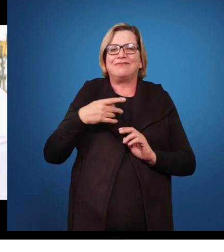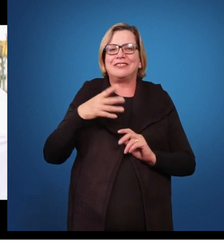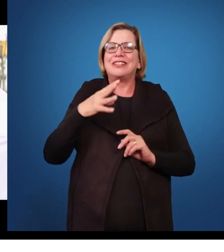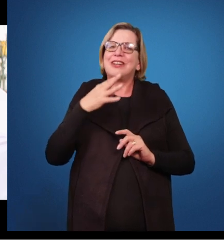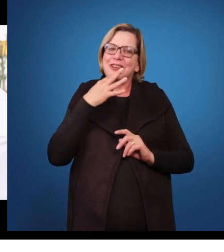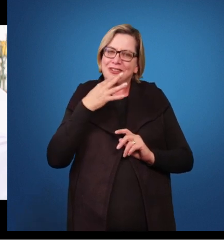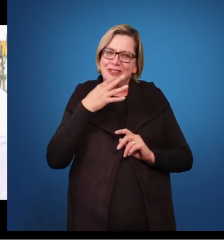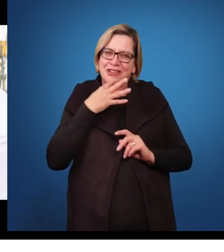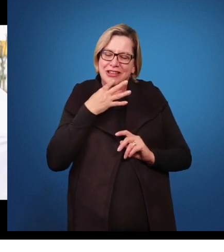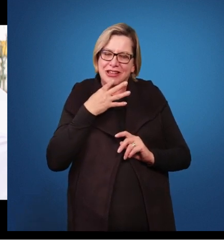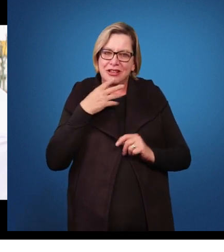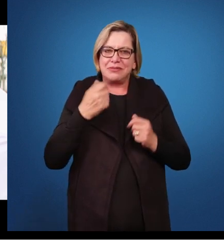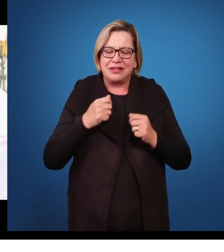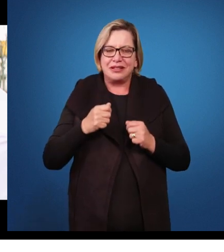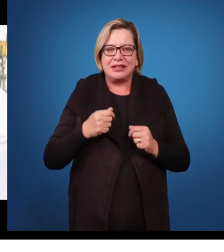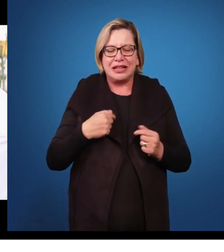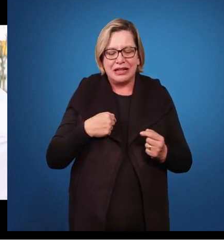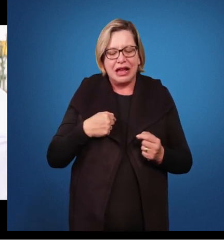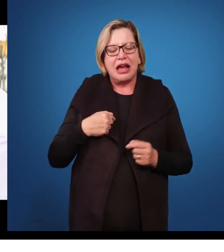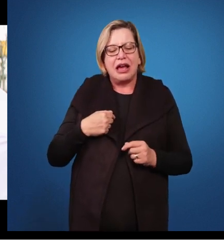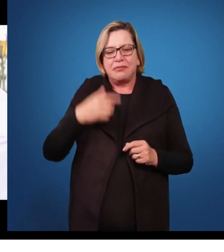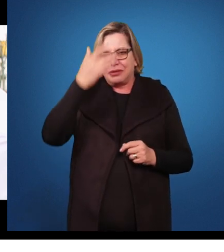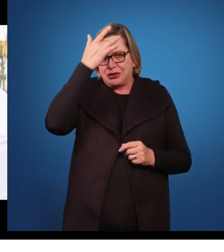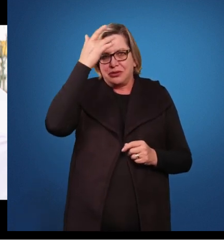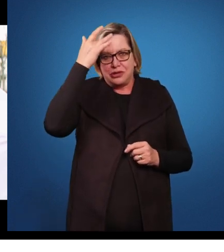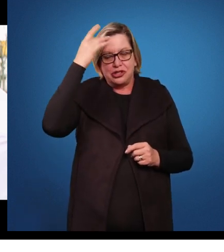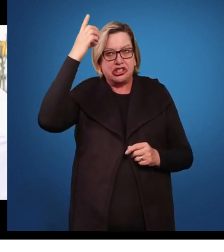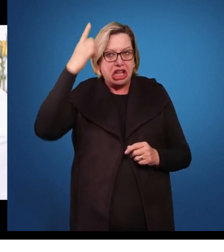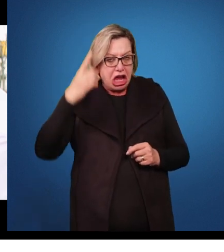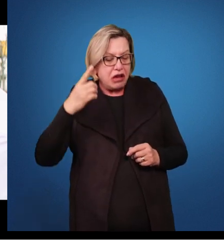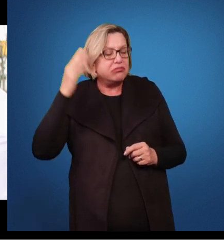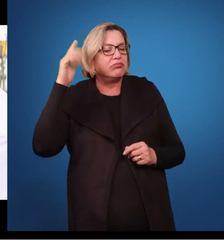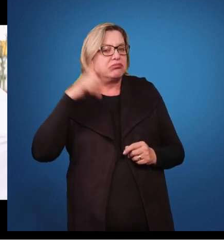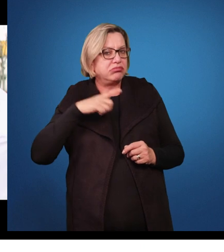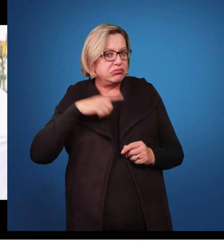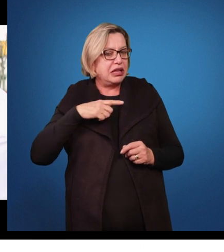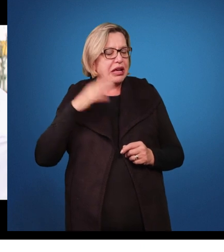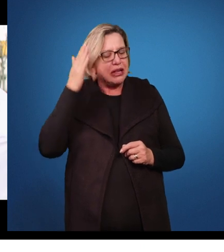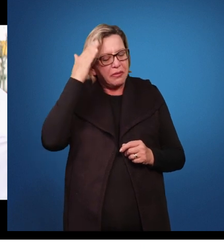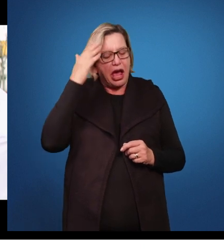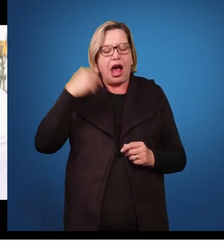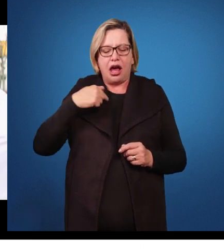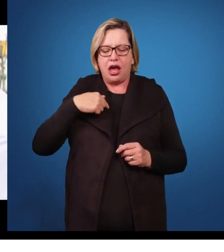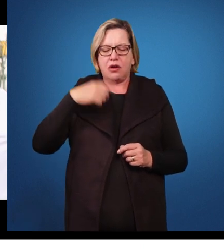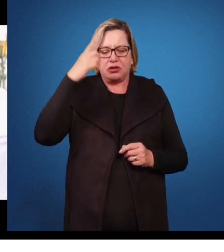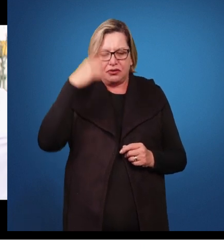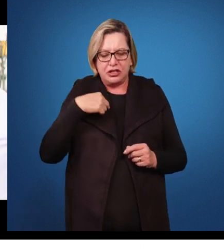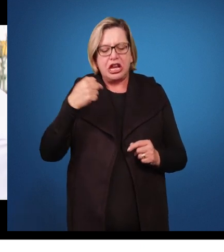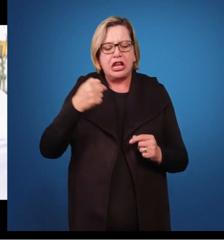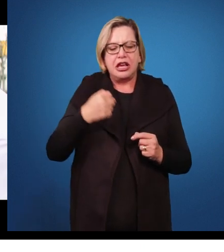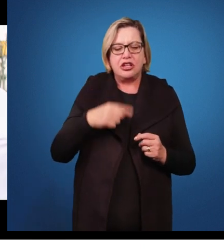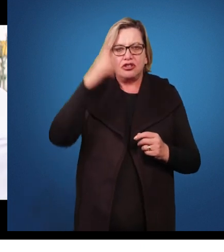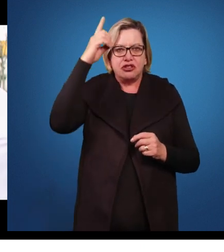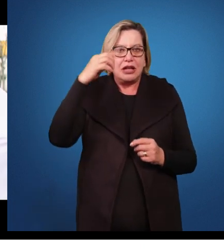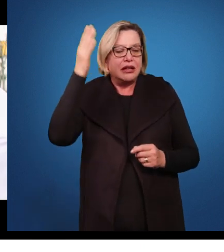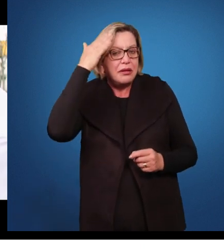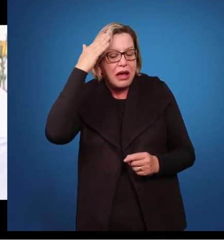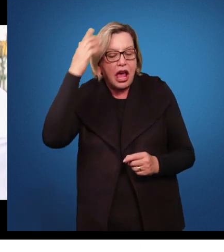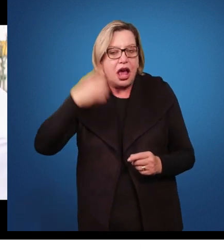de saber que possuem uma deficiência, têm o direito de saber que possuem superdotação para elas poderem se constituir enquanto